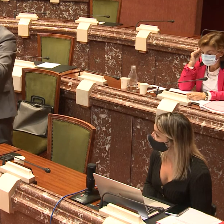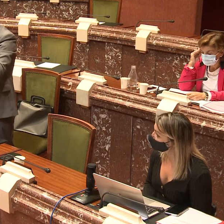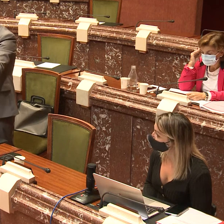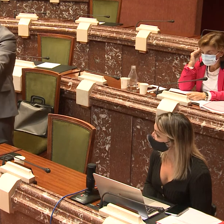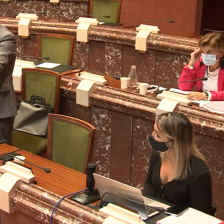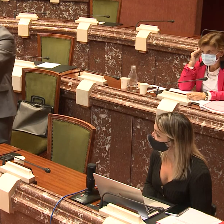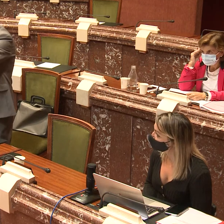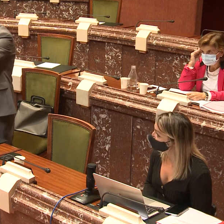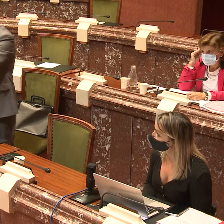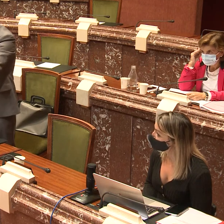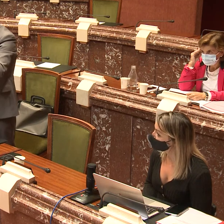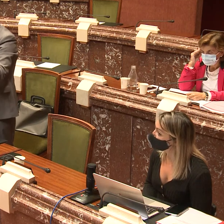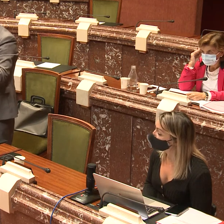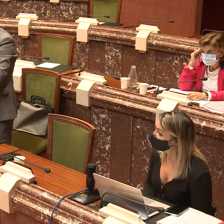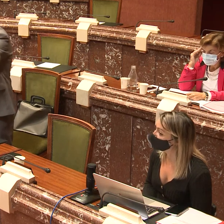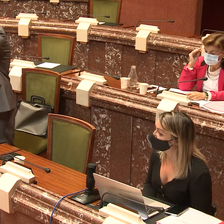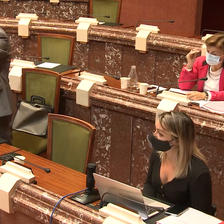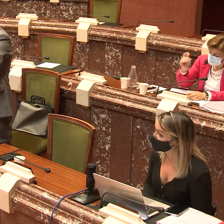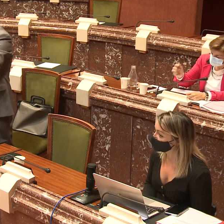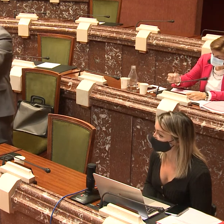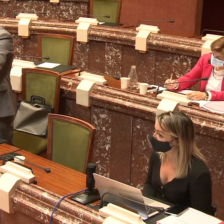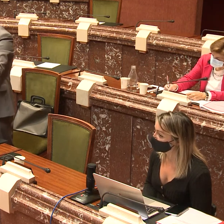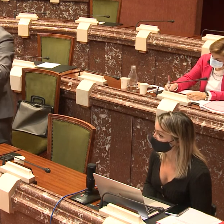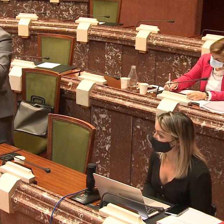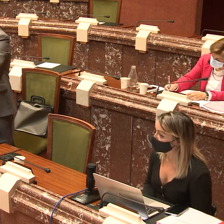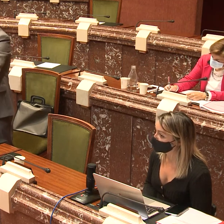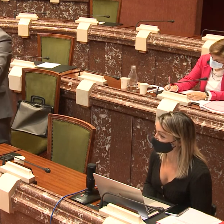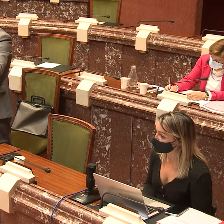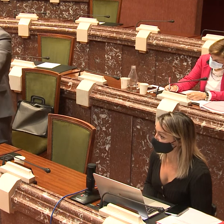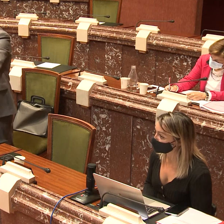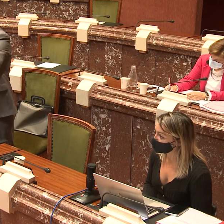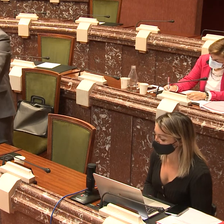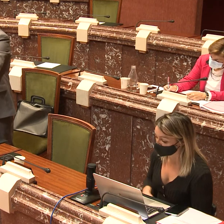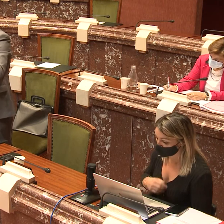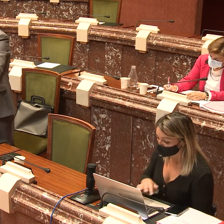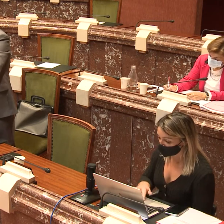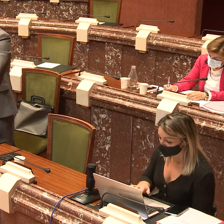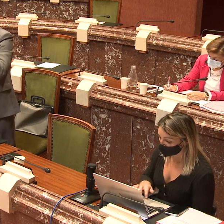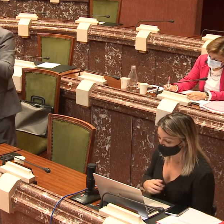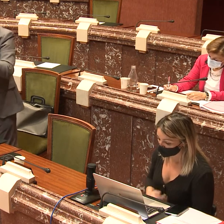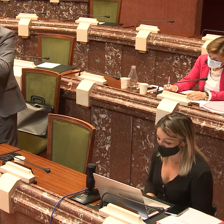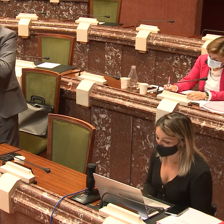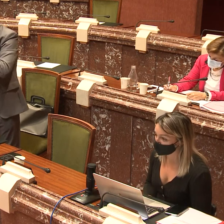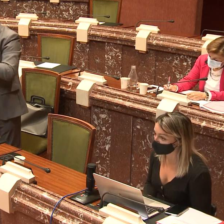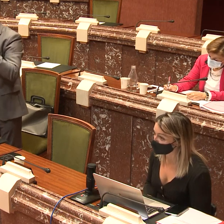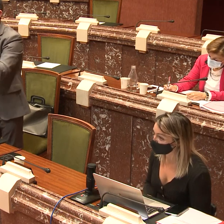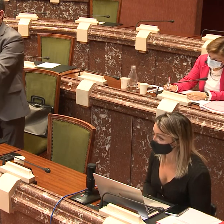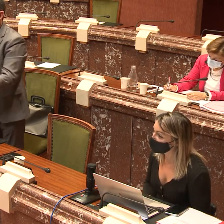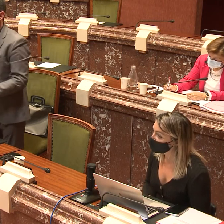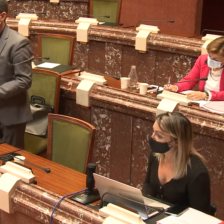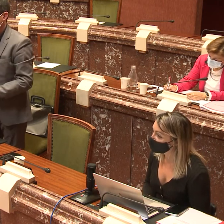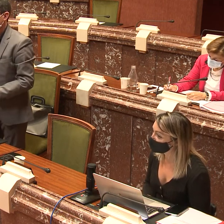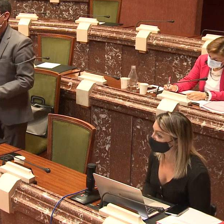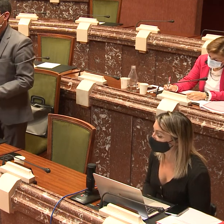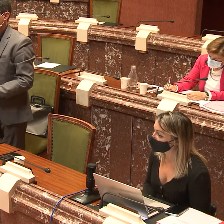Ahora mismo, pues, todo esto está parado, ¿no?, por el coronavirus, no se ha podido seguir trabajando en ello y estamos